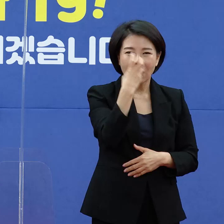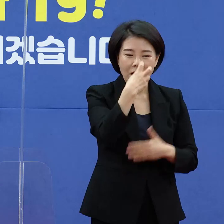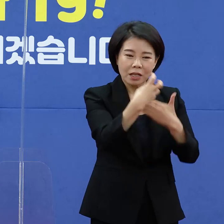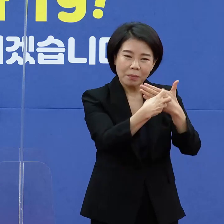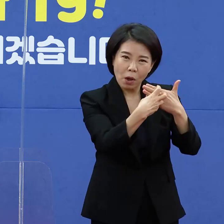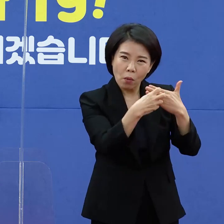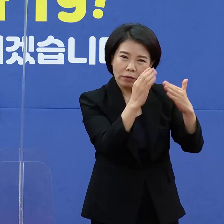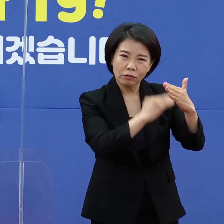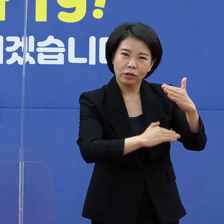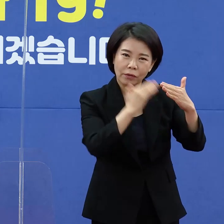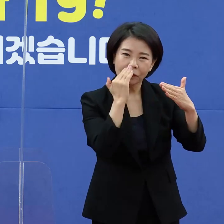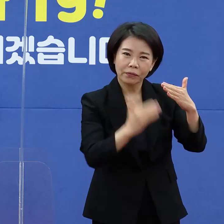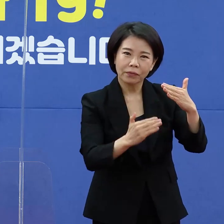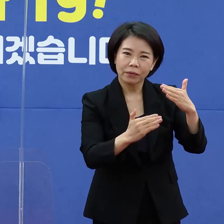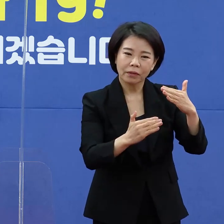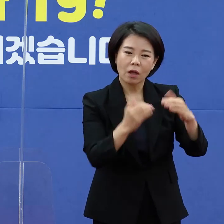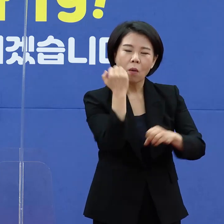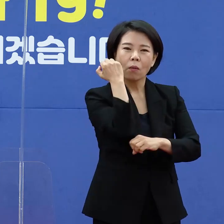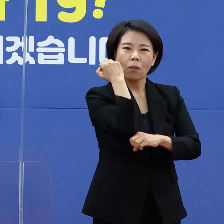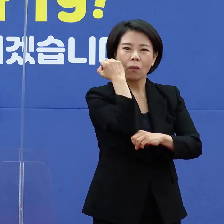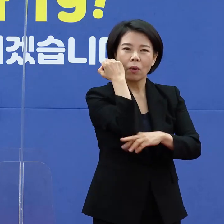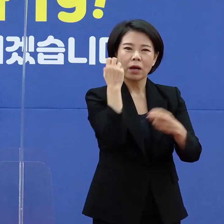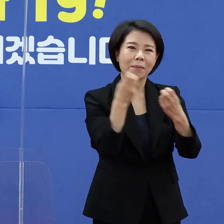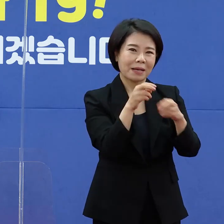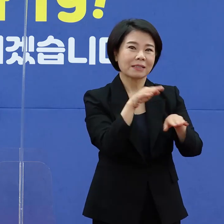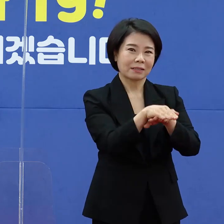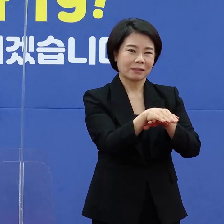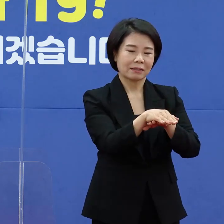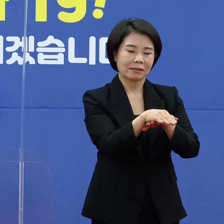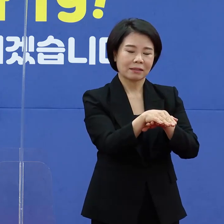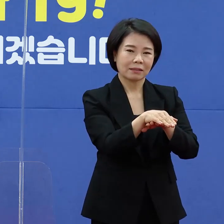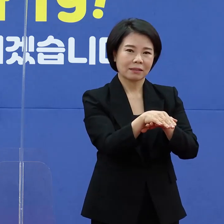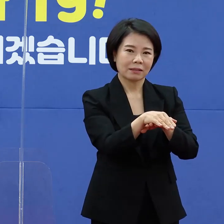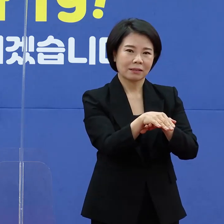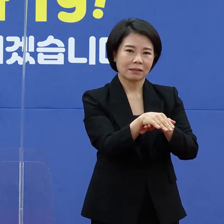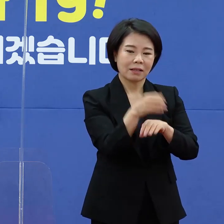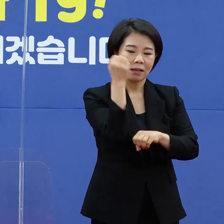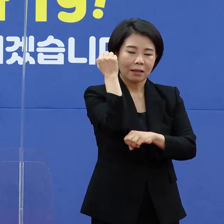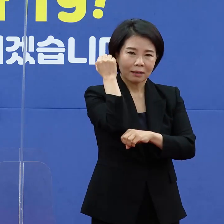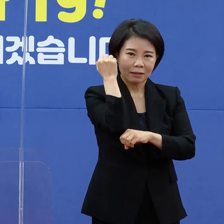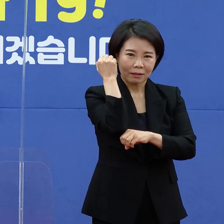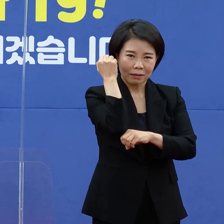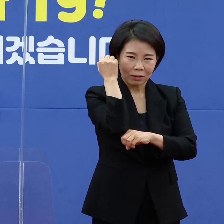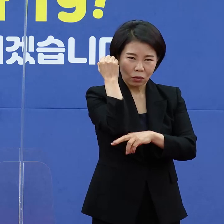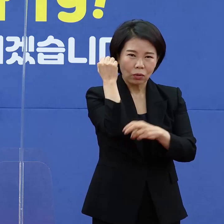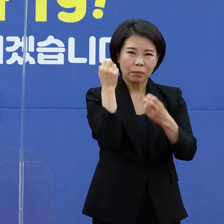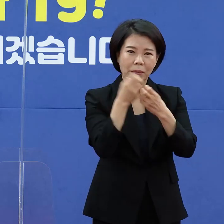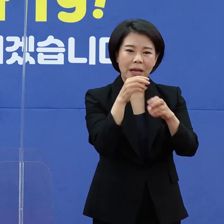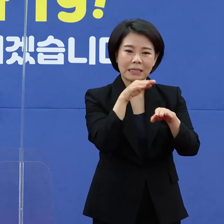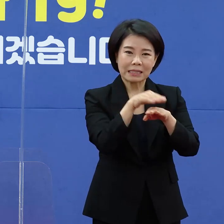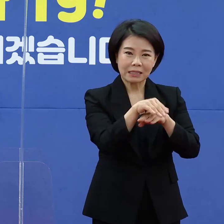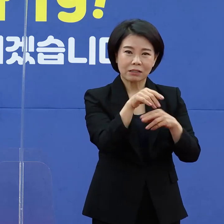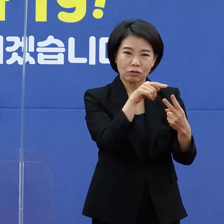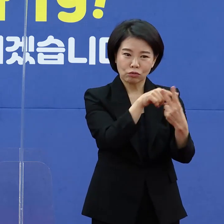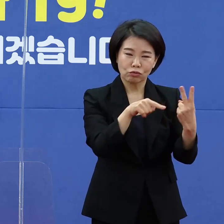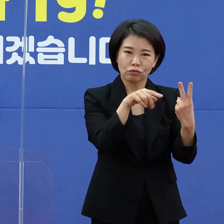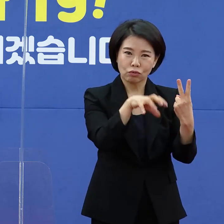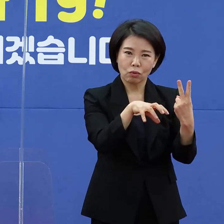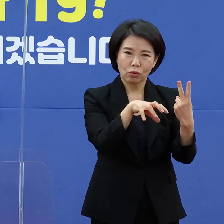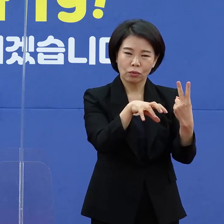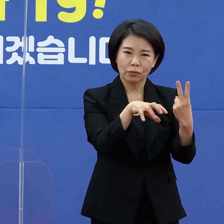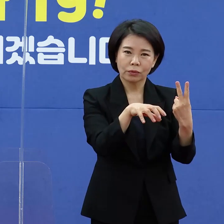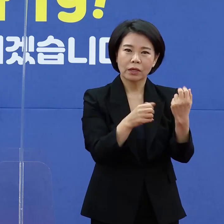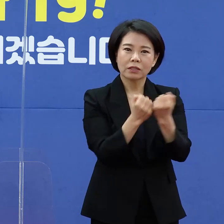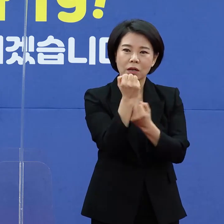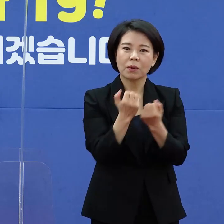관리의료기관은 기존의 방식입니다. 그래서 기존의 방식의 관리의료기관은 아까도